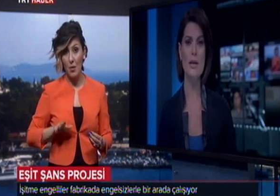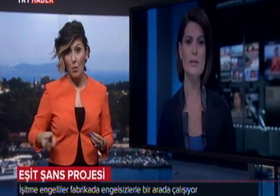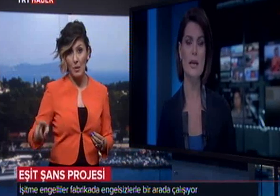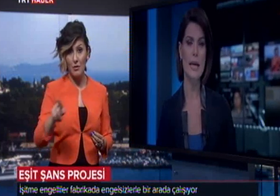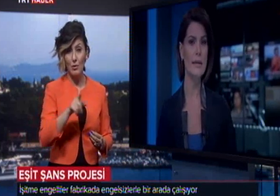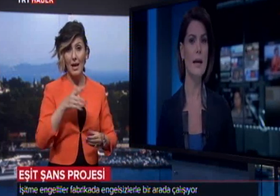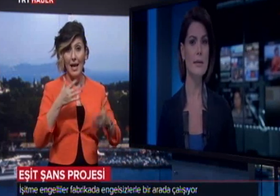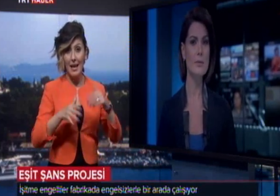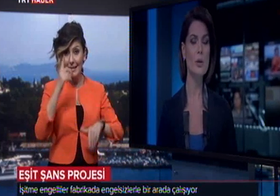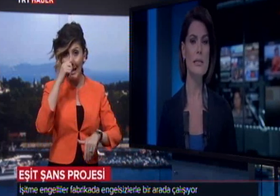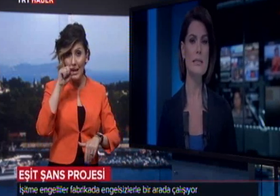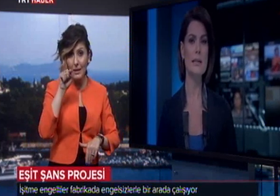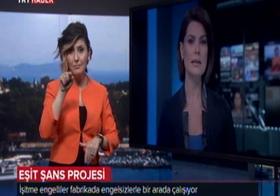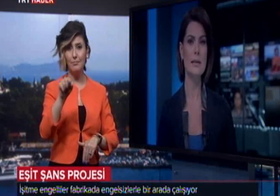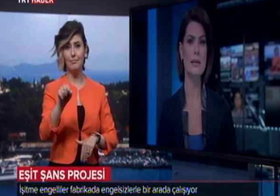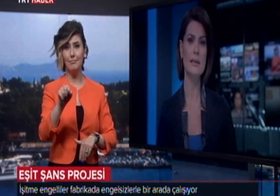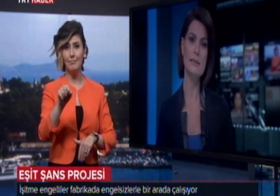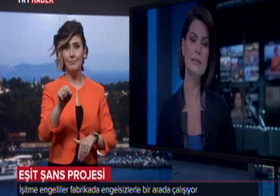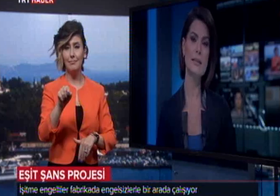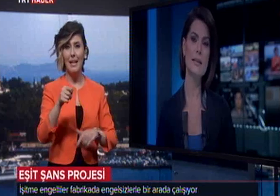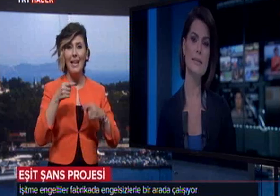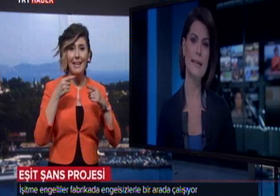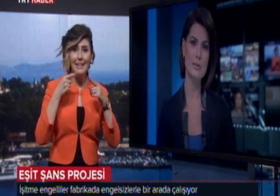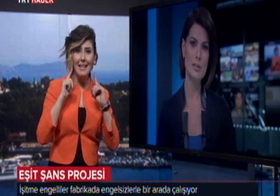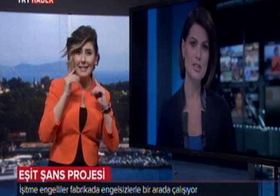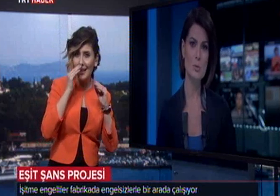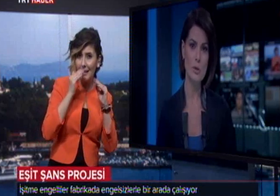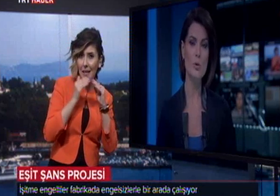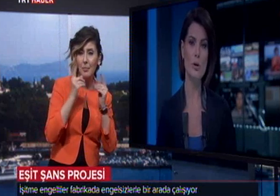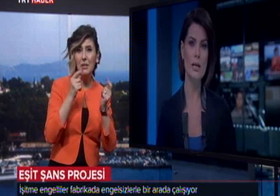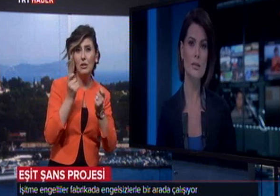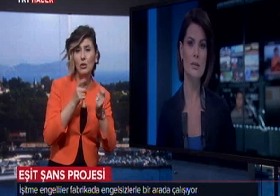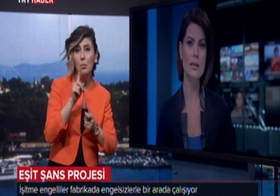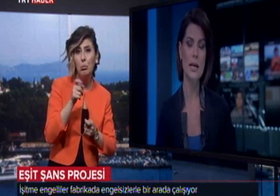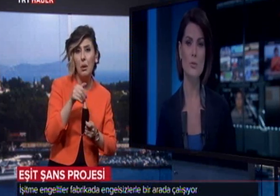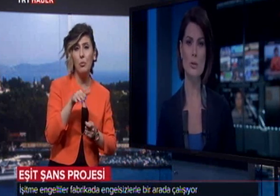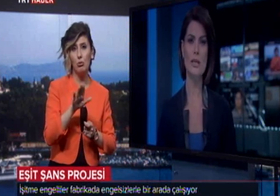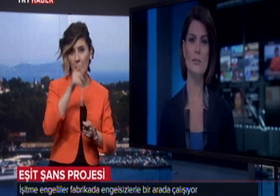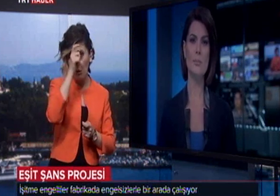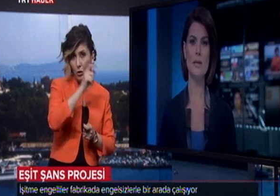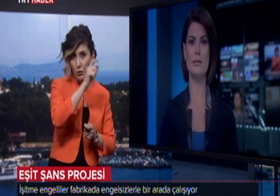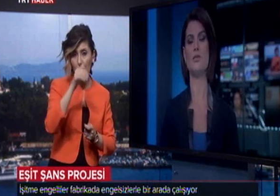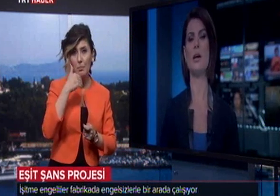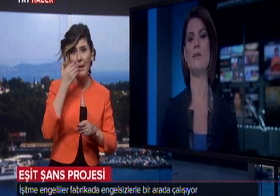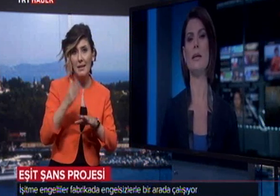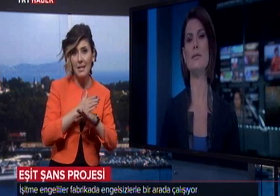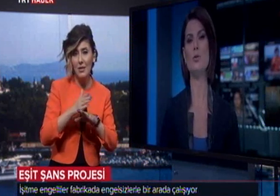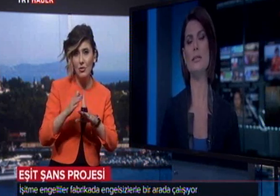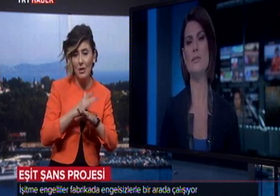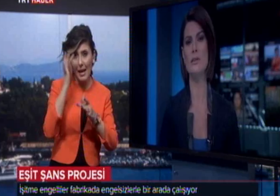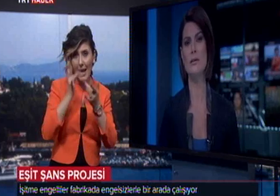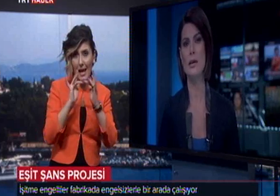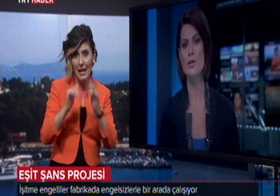öğrenciler engelleri dolayısıyla yetkinliklerine denk bir iş bulamıyorlar. Türkiye'nin beyaz eşya ve